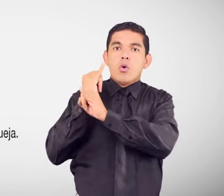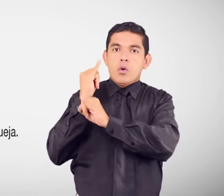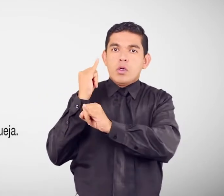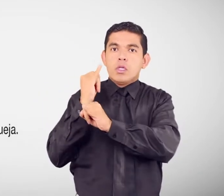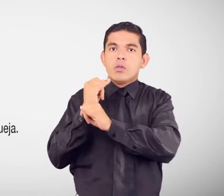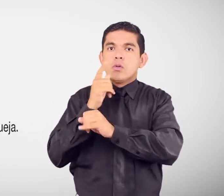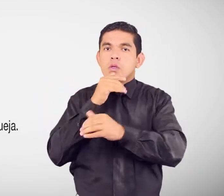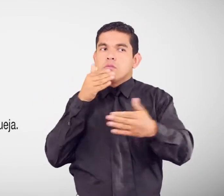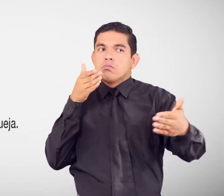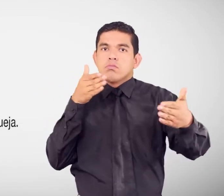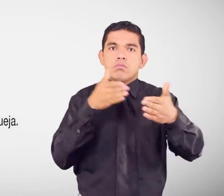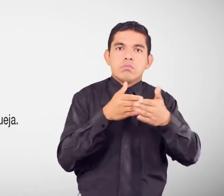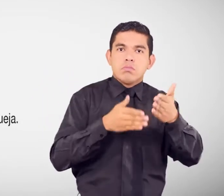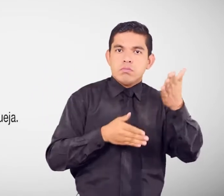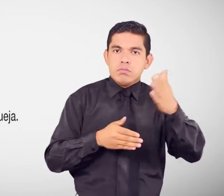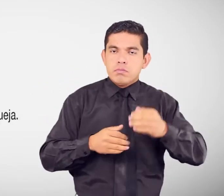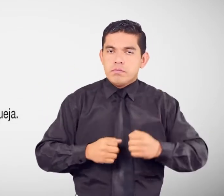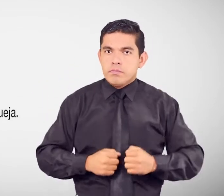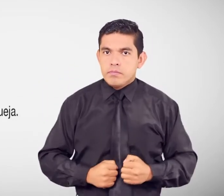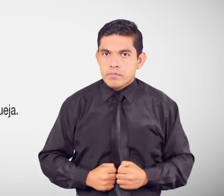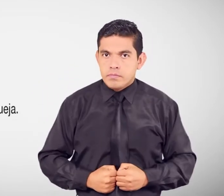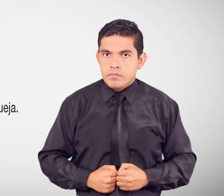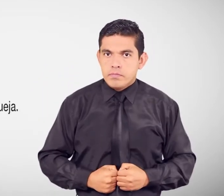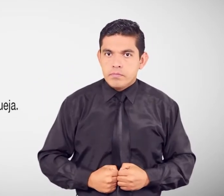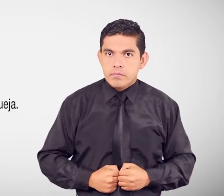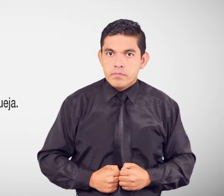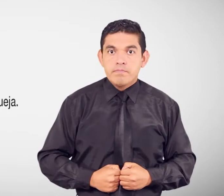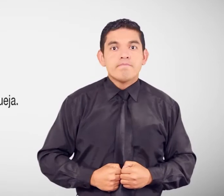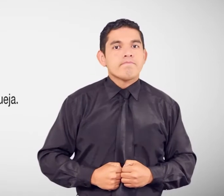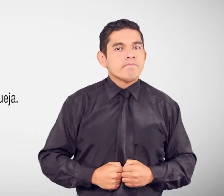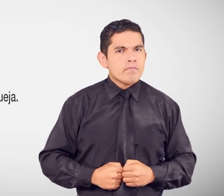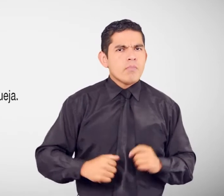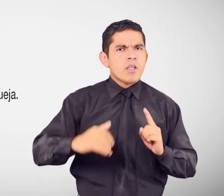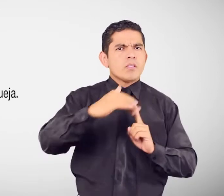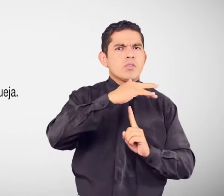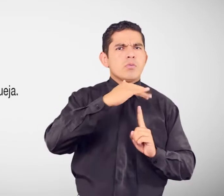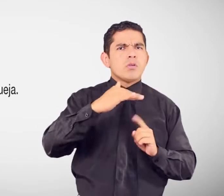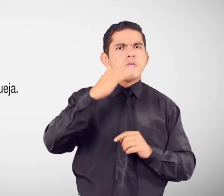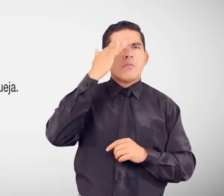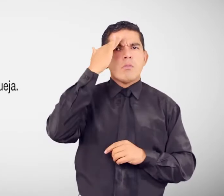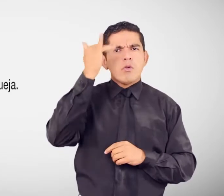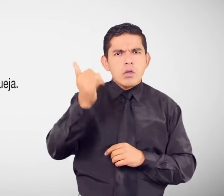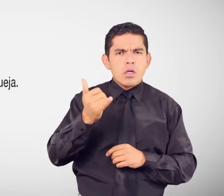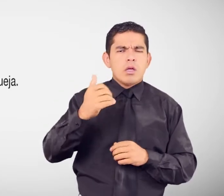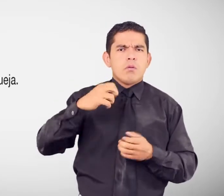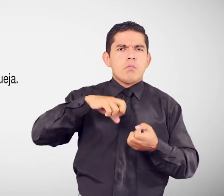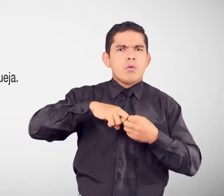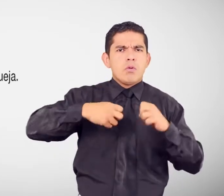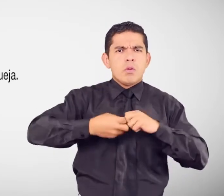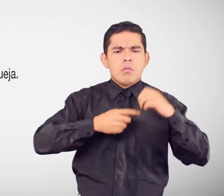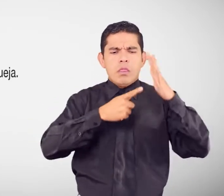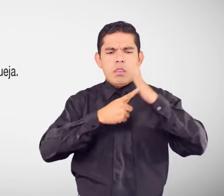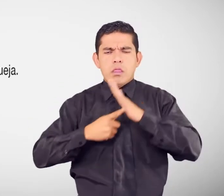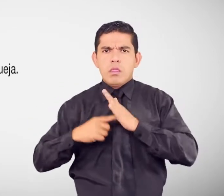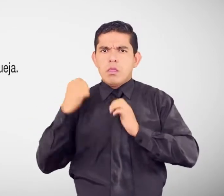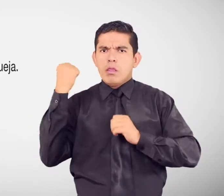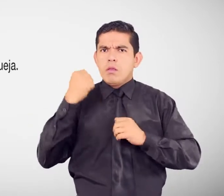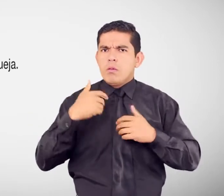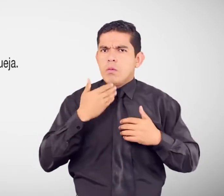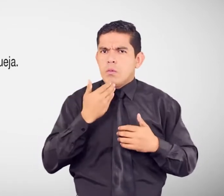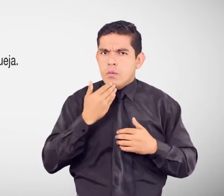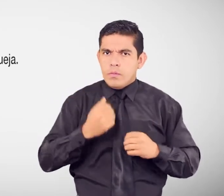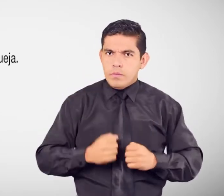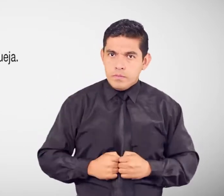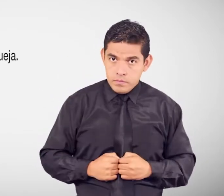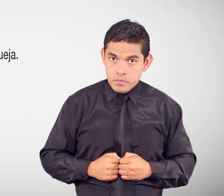contra la cual formulas la queja. Las circunstancias en las cuales se produjo la violación del derecho. 5. De ser